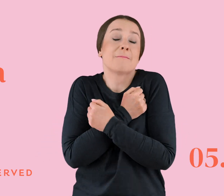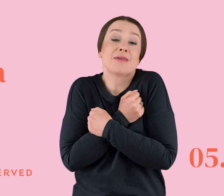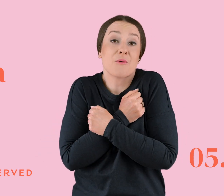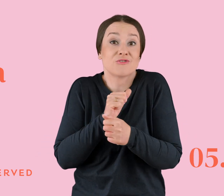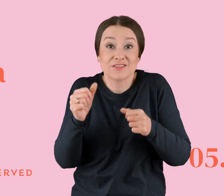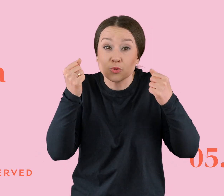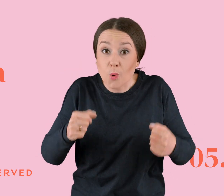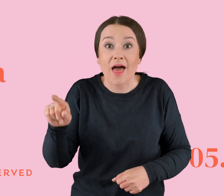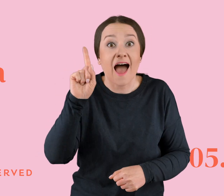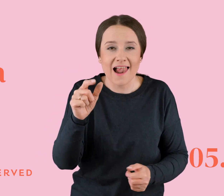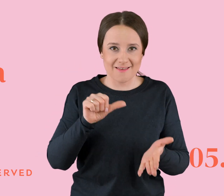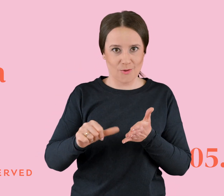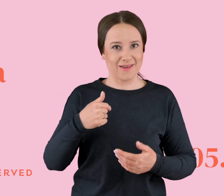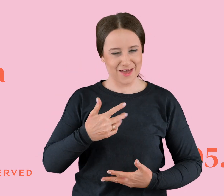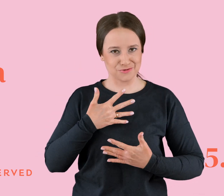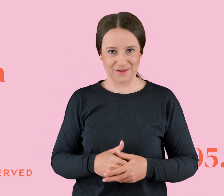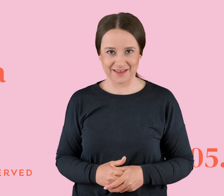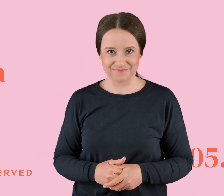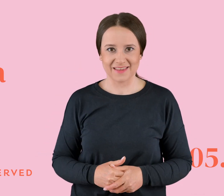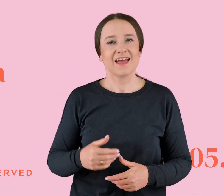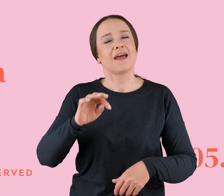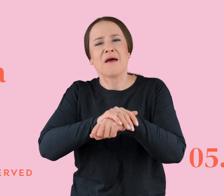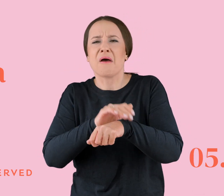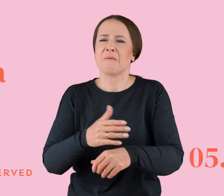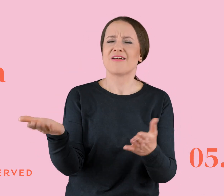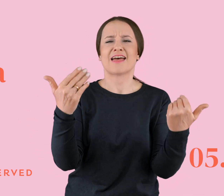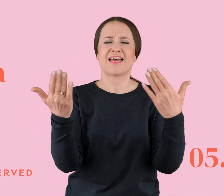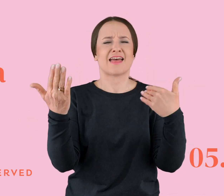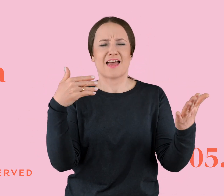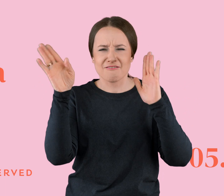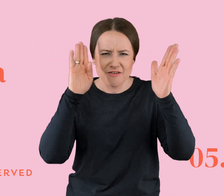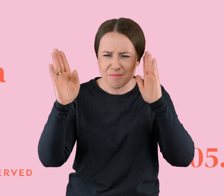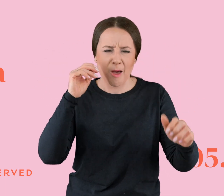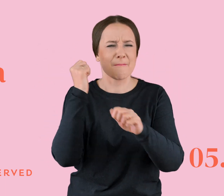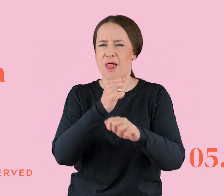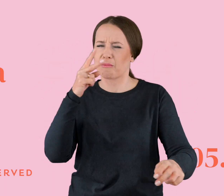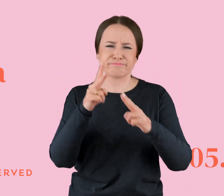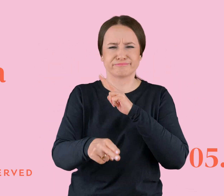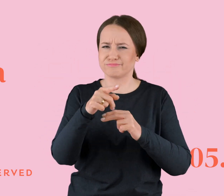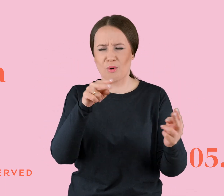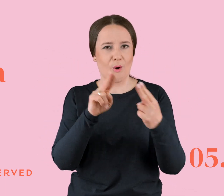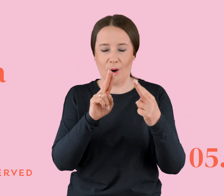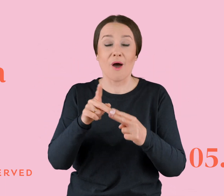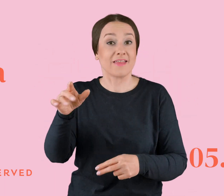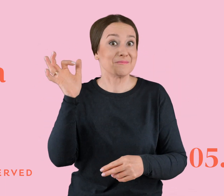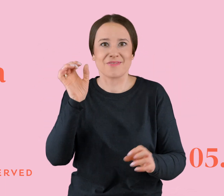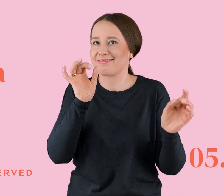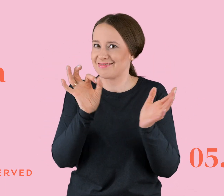wyjątkowa. I ja to czuję. I znajomi mówią, dawaj tego Facebooka Leona, kurwa, blokuj tego typa natychmiast. No i ona go blokuje pewnie, a